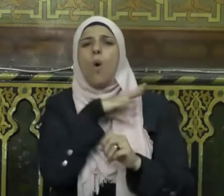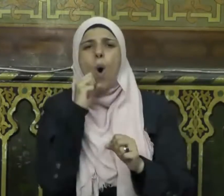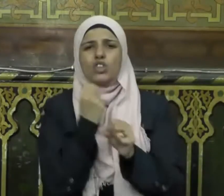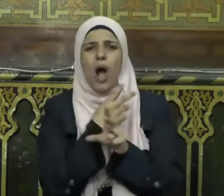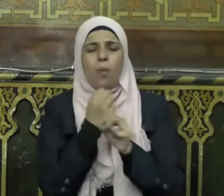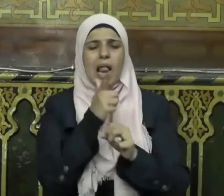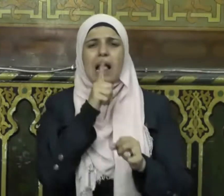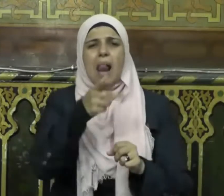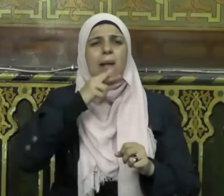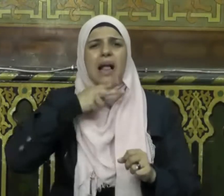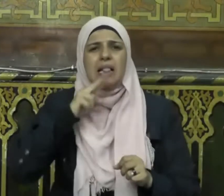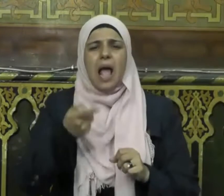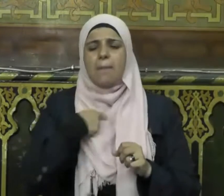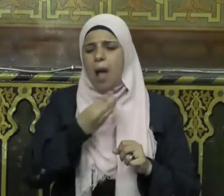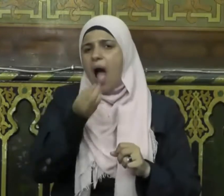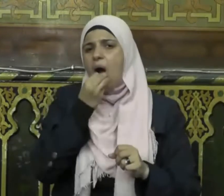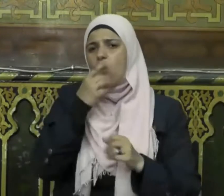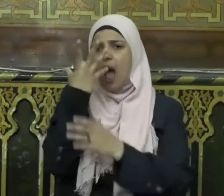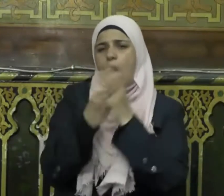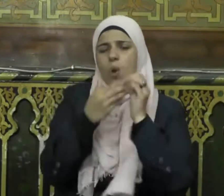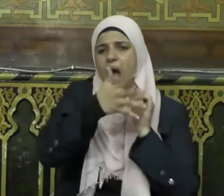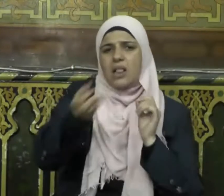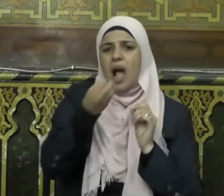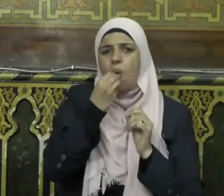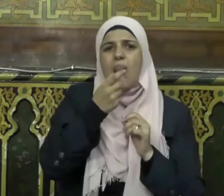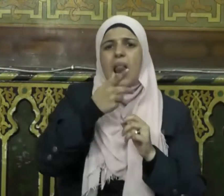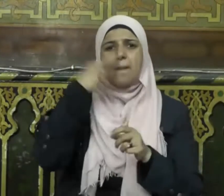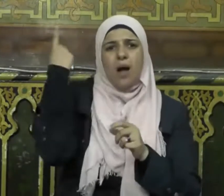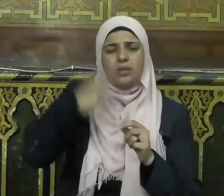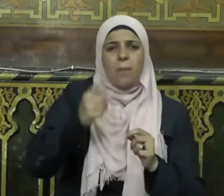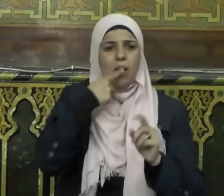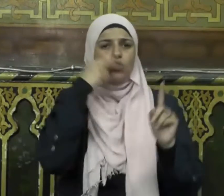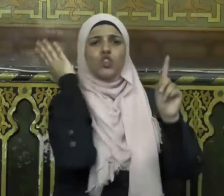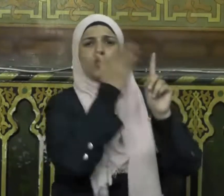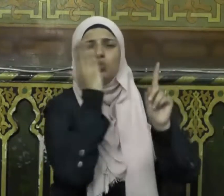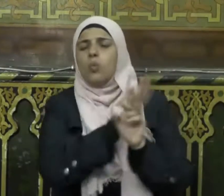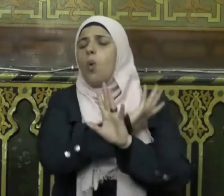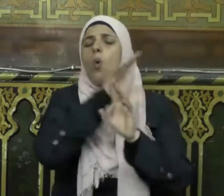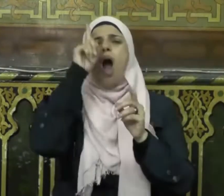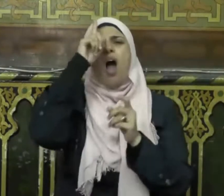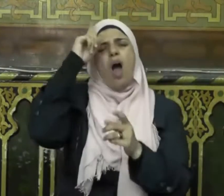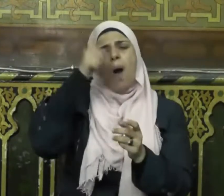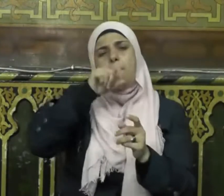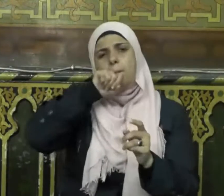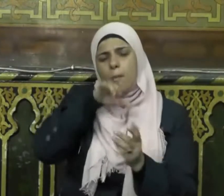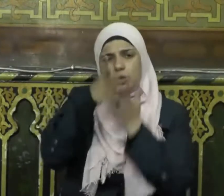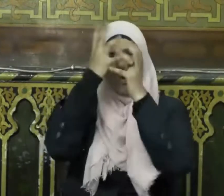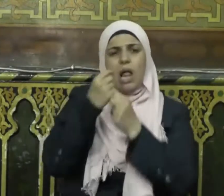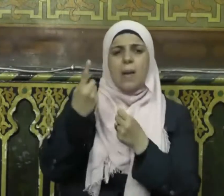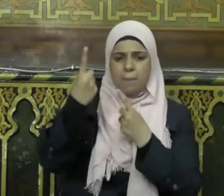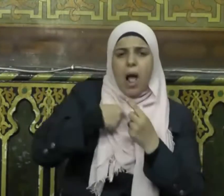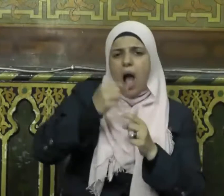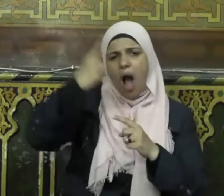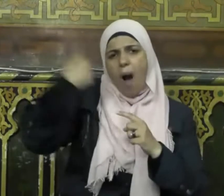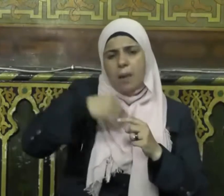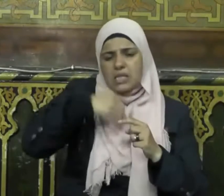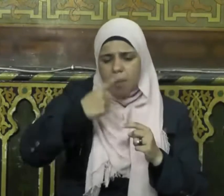وقول الزور وأكل مال اليتيم وقذف المحصنة وأمرنا أن نعبد الله وحده لا